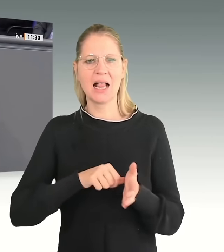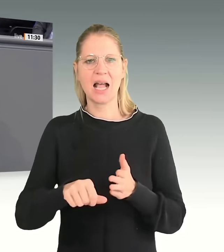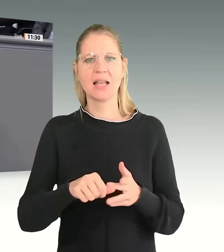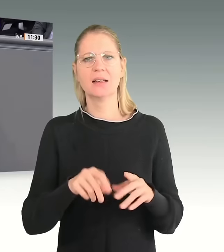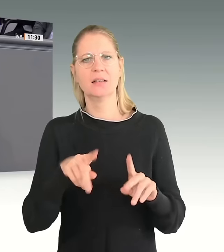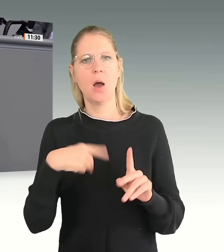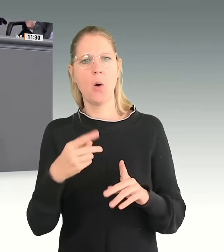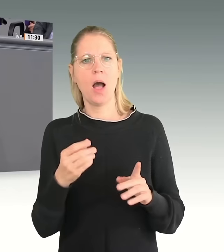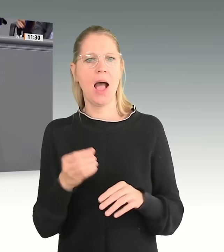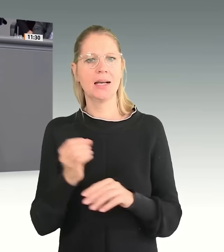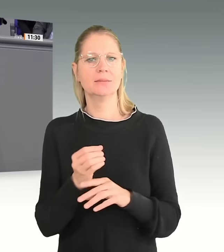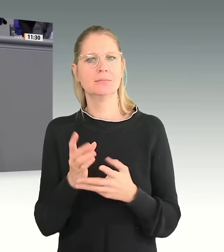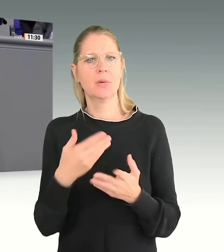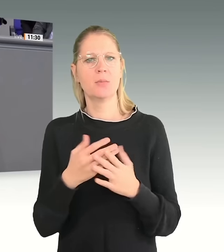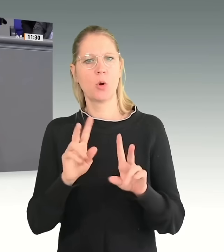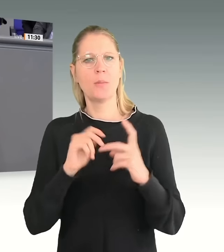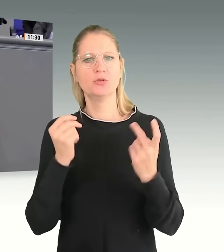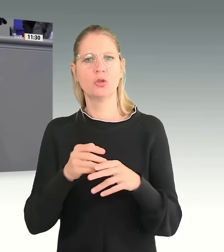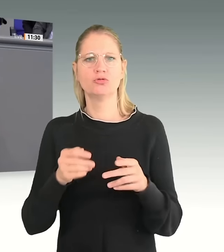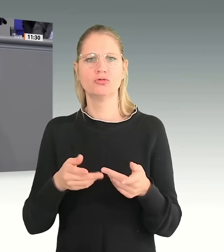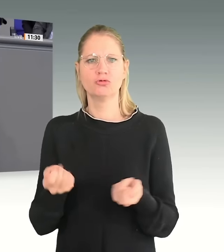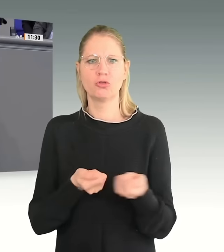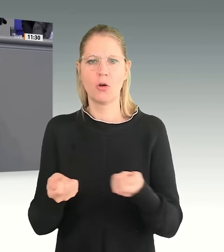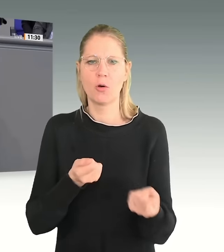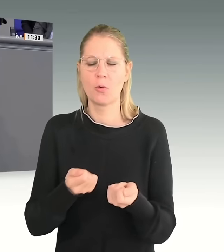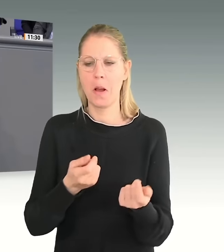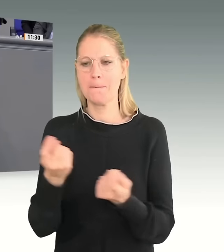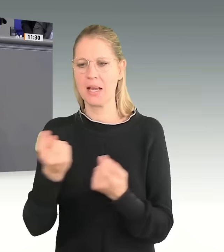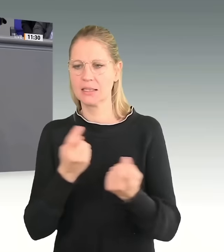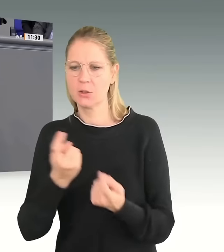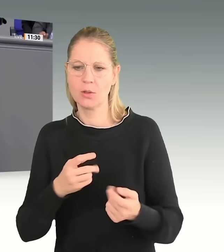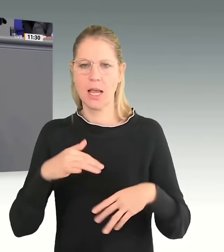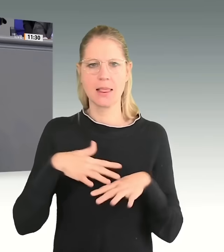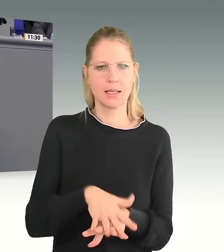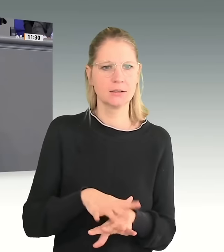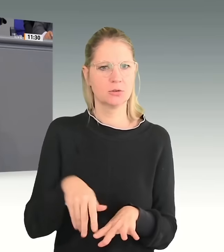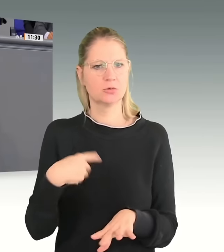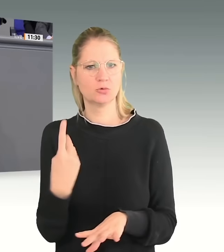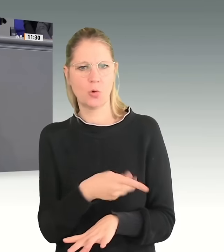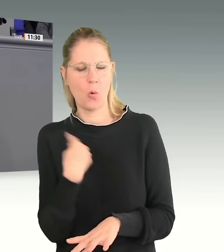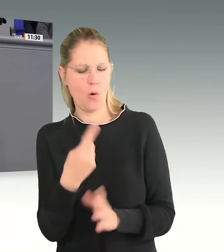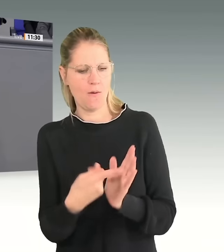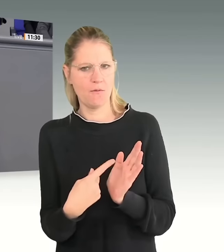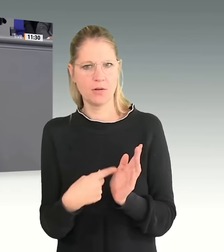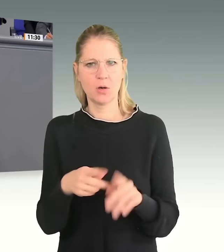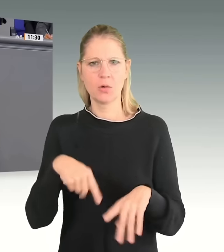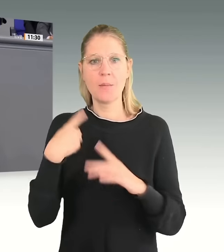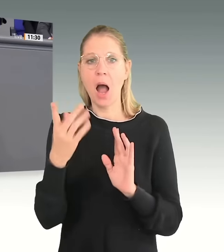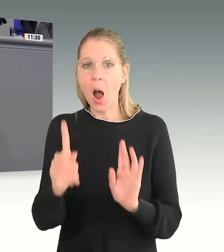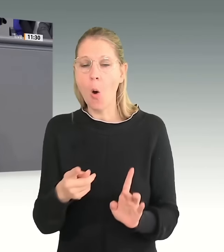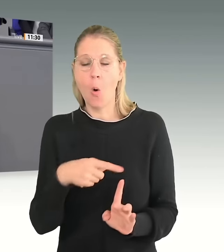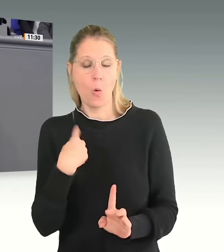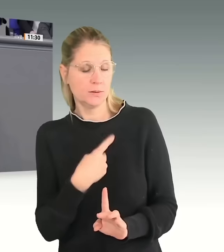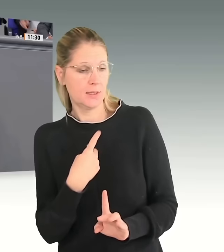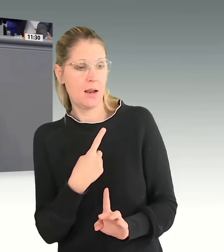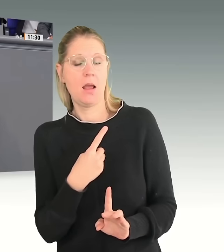Vereinbarung zwischen dem Bundeskanzler und den Ministerpräsidenten der Länder am 6. November 2023.